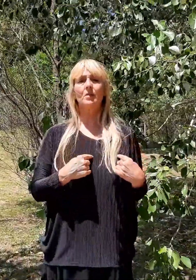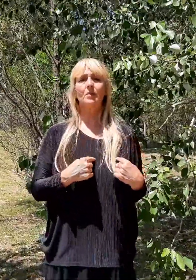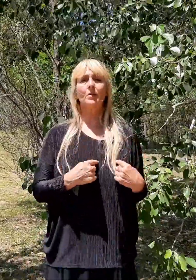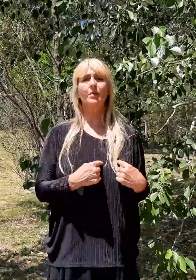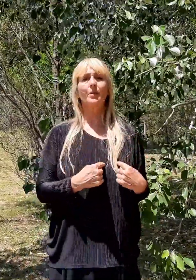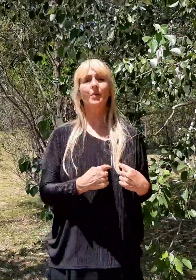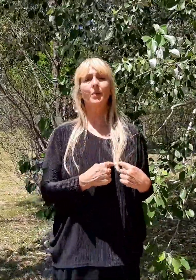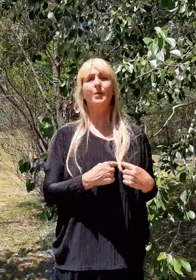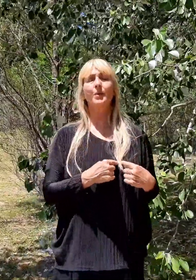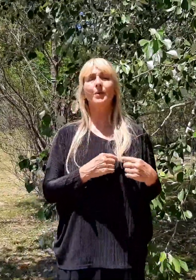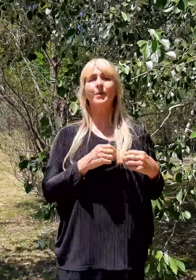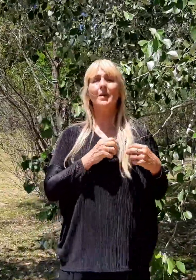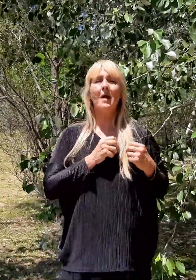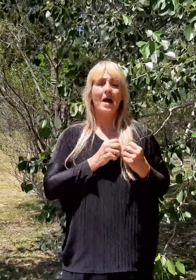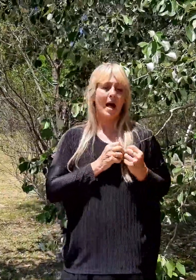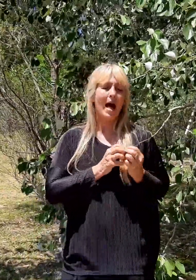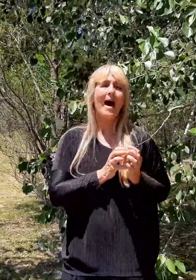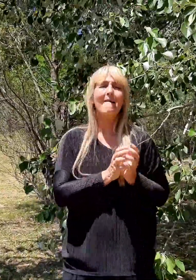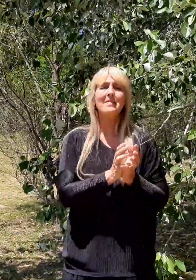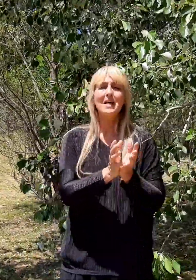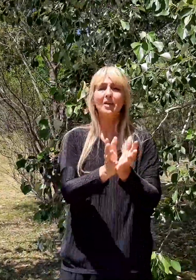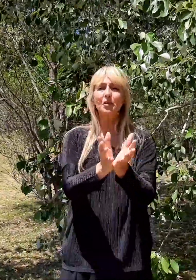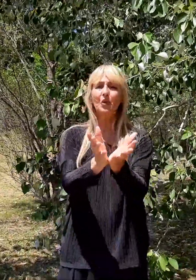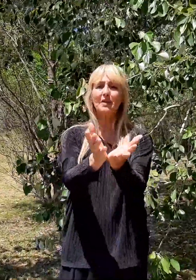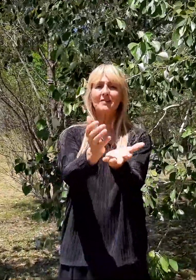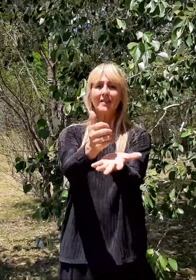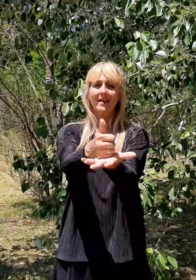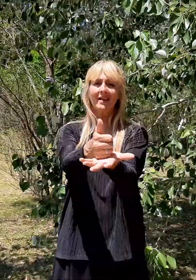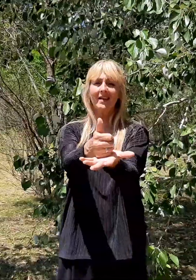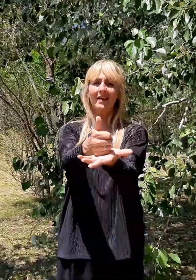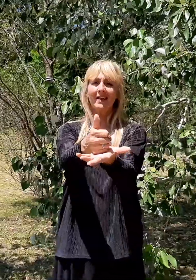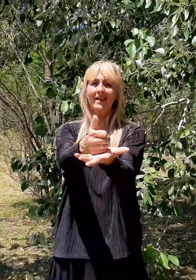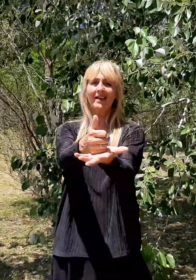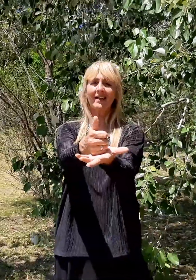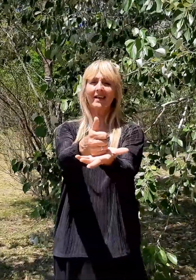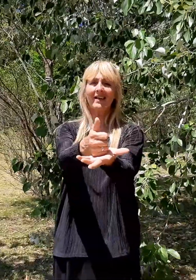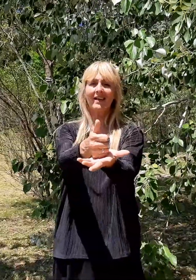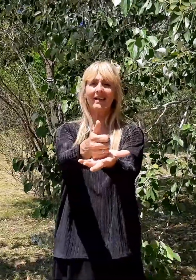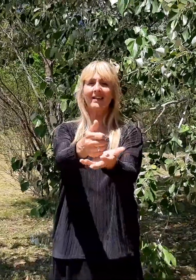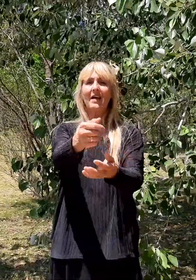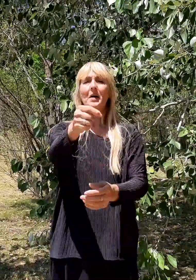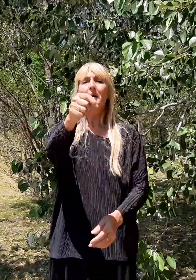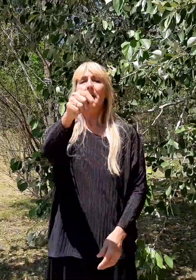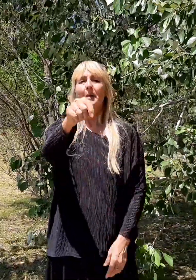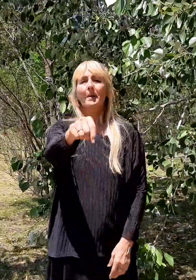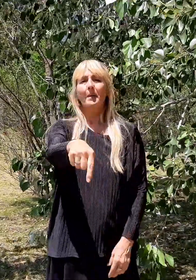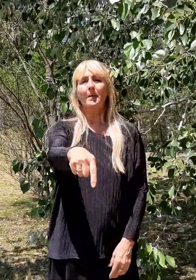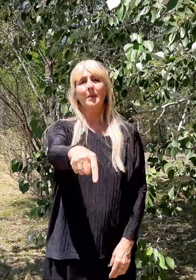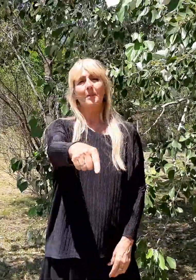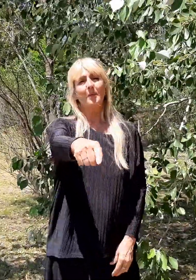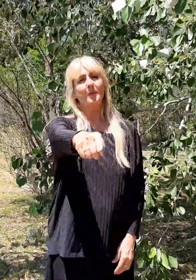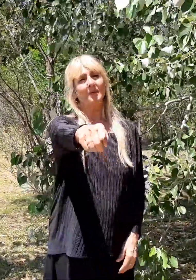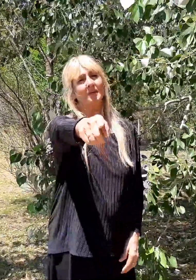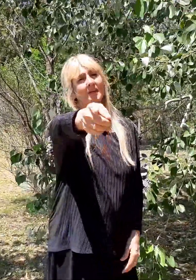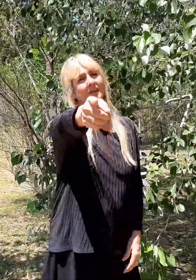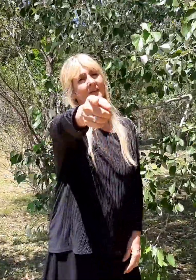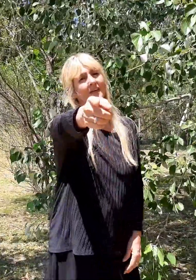abierto está hoy por ti